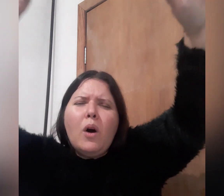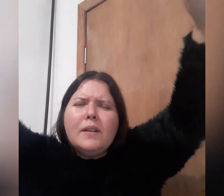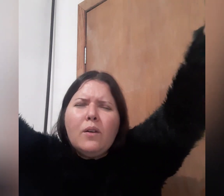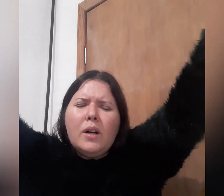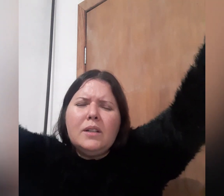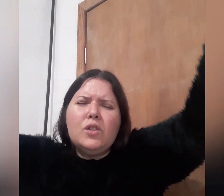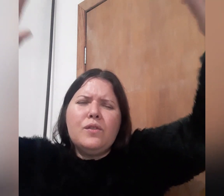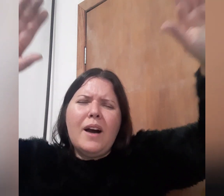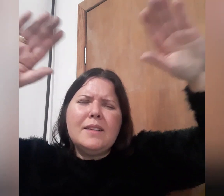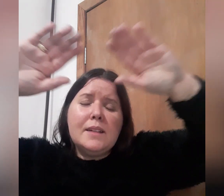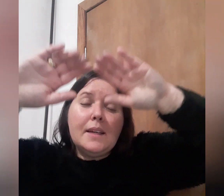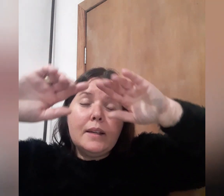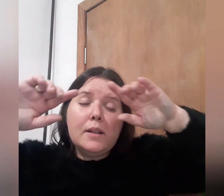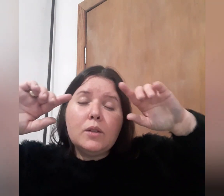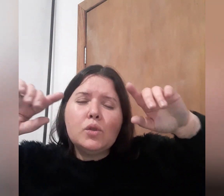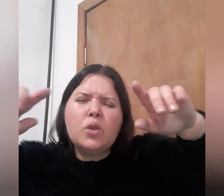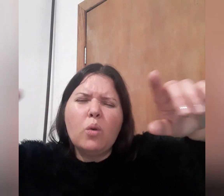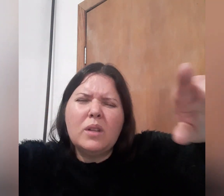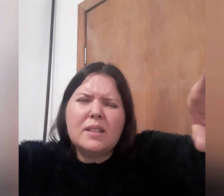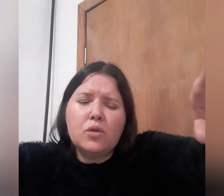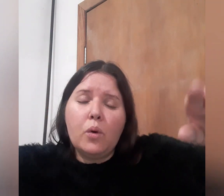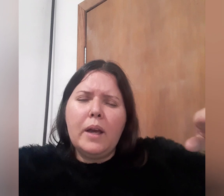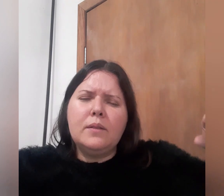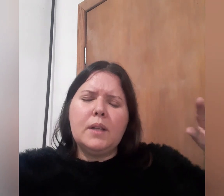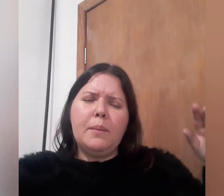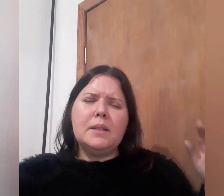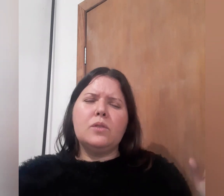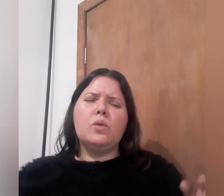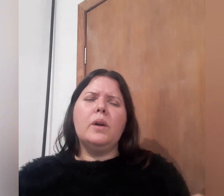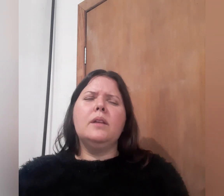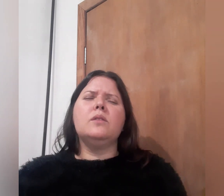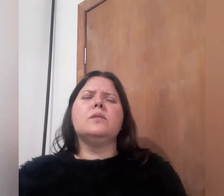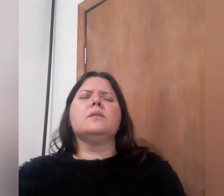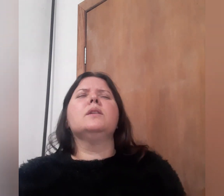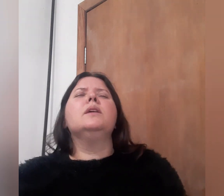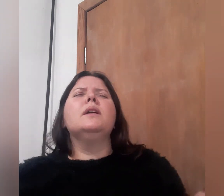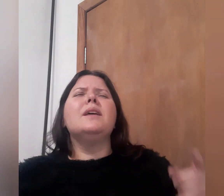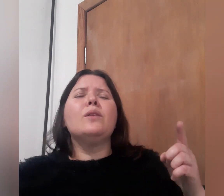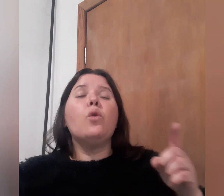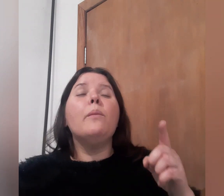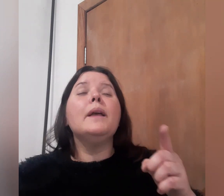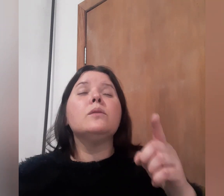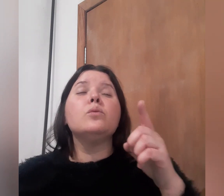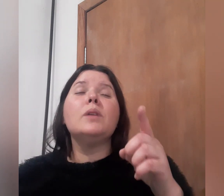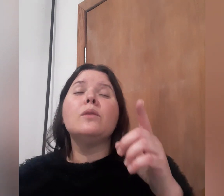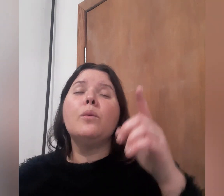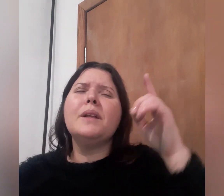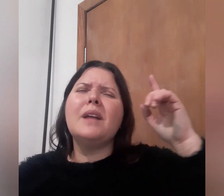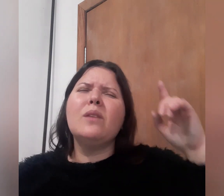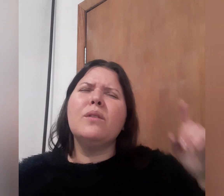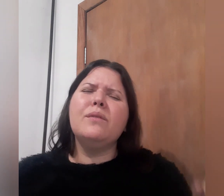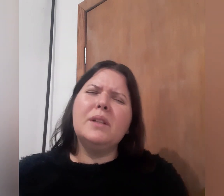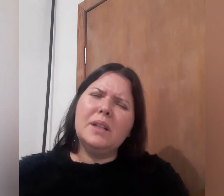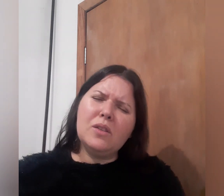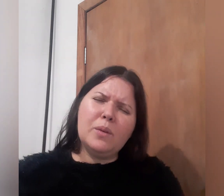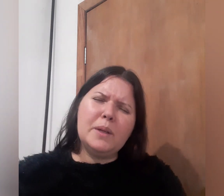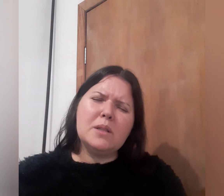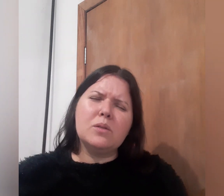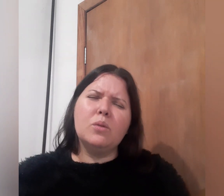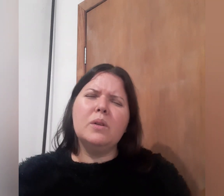ordem agora, desfaz e solta essas correntes, quebra essas correntes que atormentam. tem atormentado a vida desta pessoa,